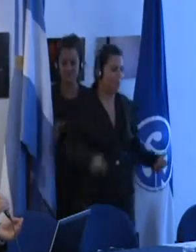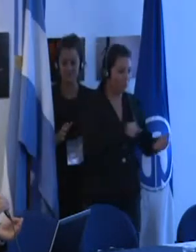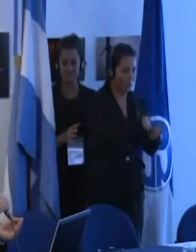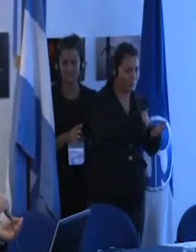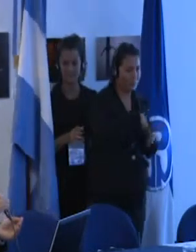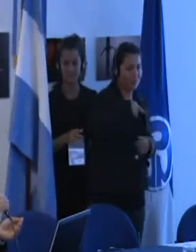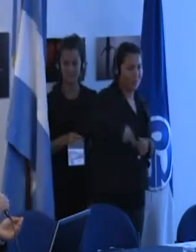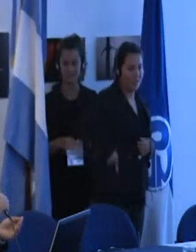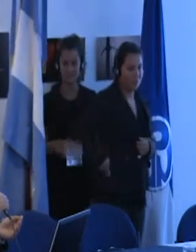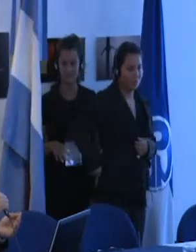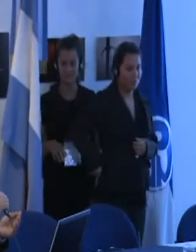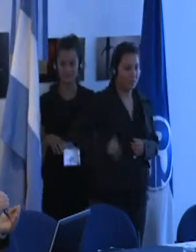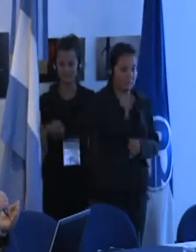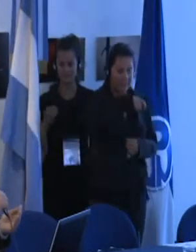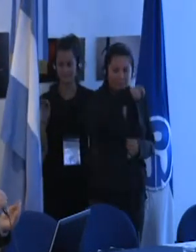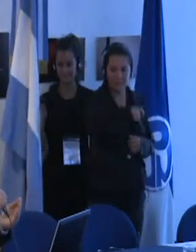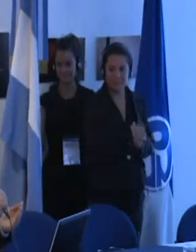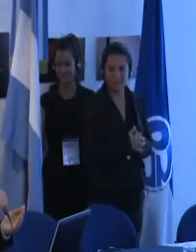escuela